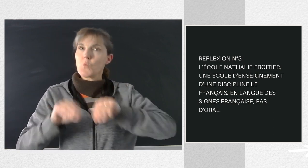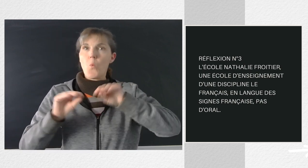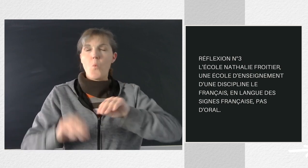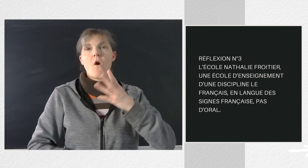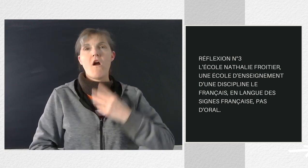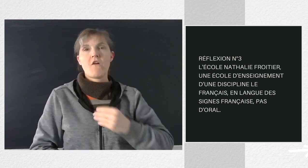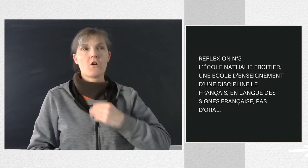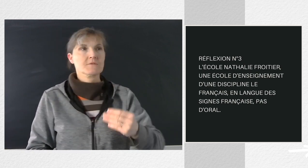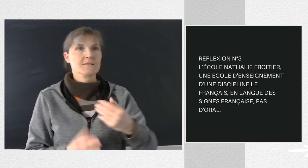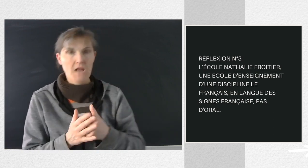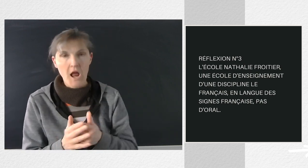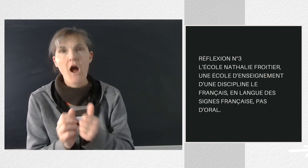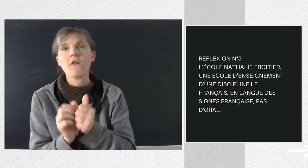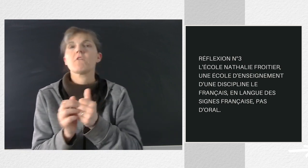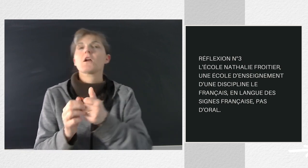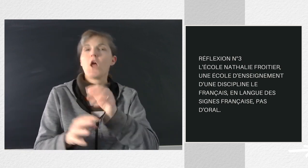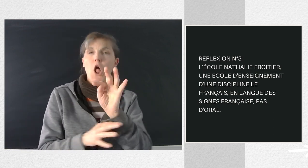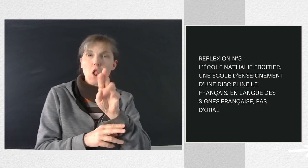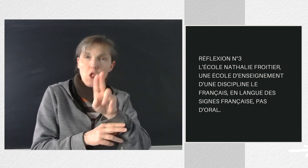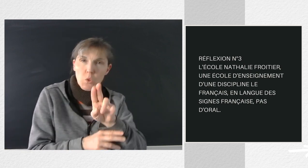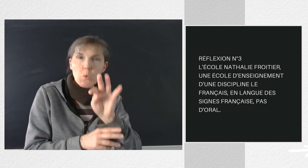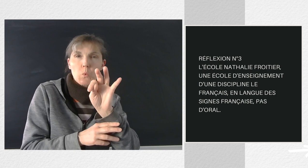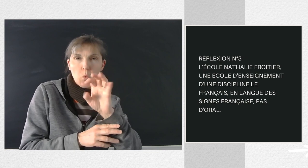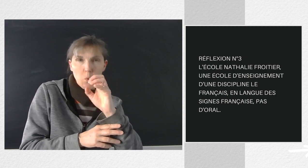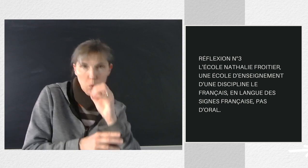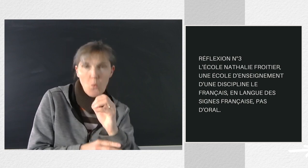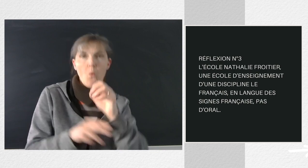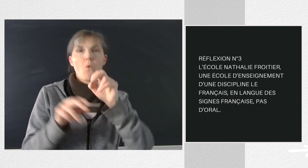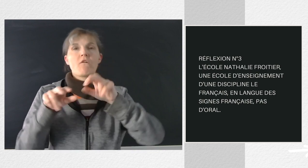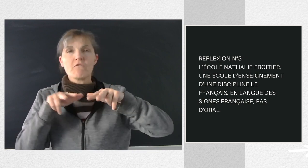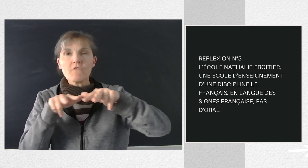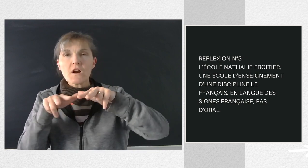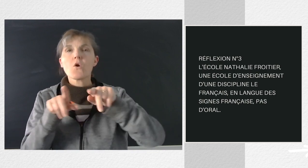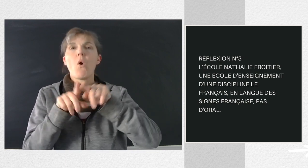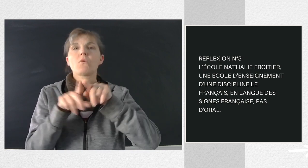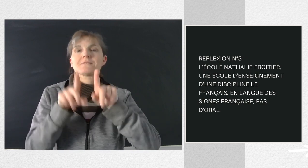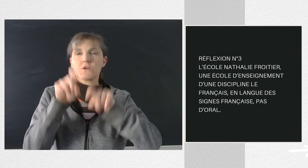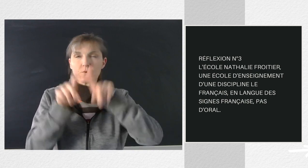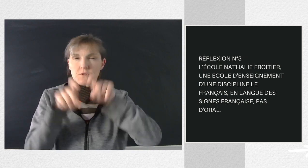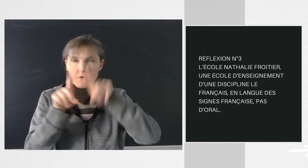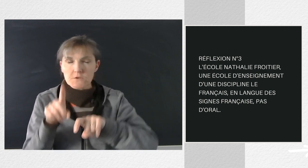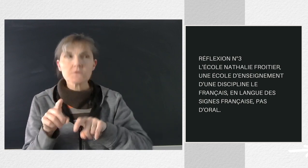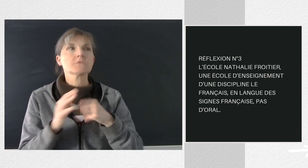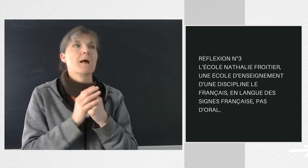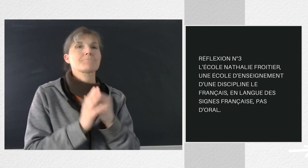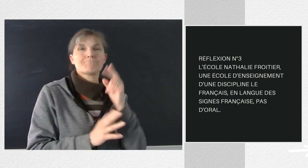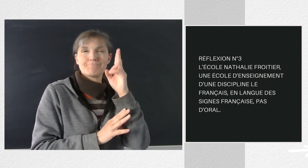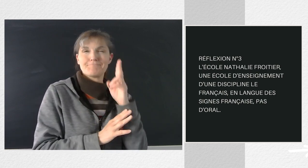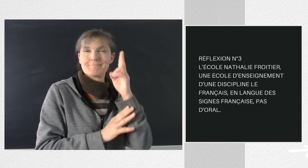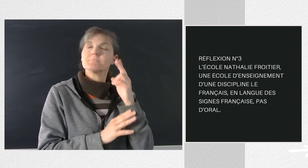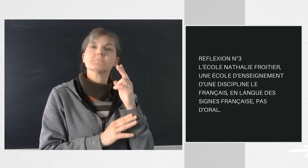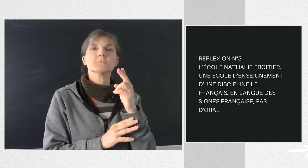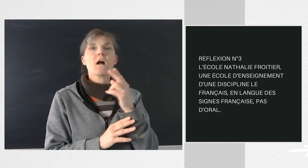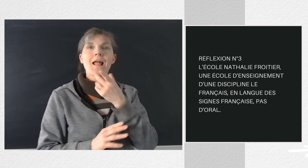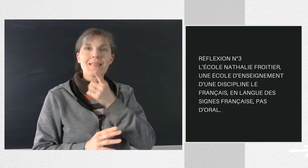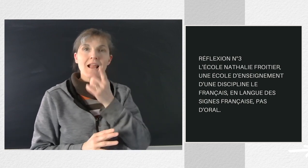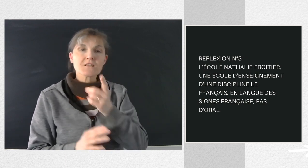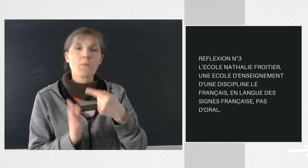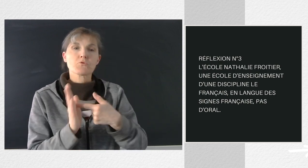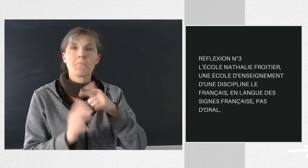quiz sur la plateforme de l'école. En octobre 2022, et cela depuis décembre 2020, date d'enregistrement de mon école